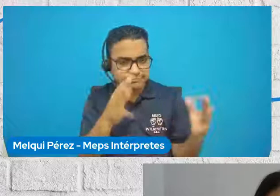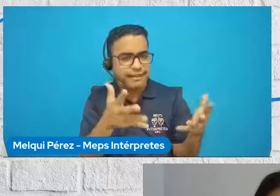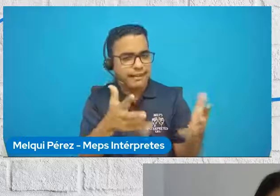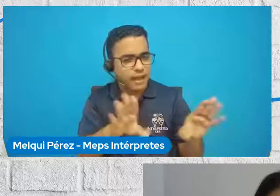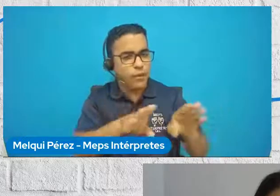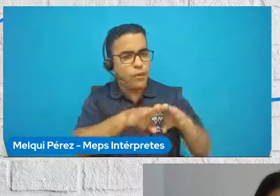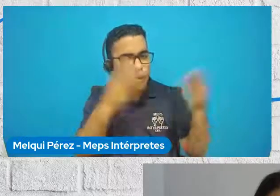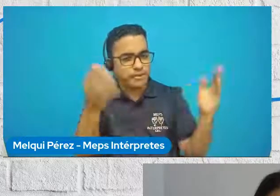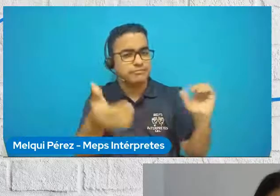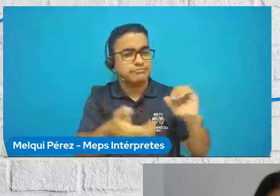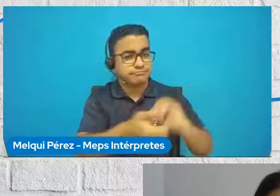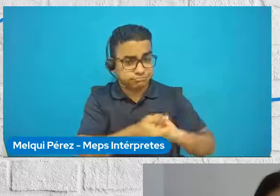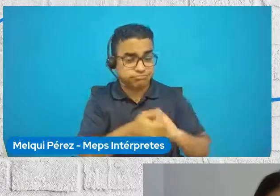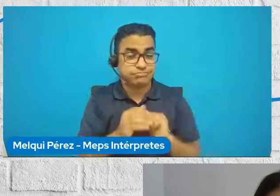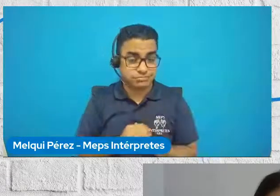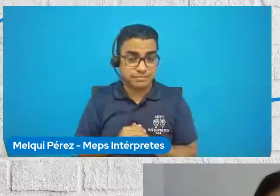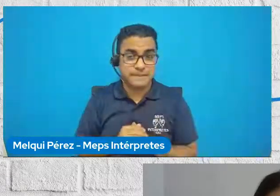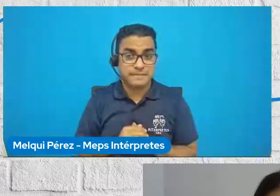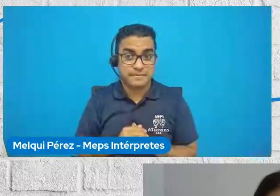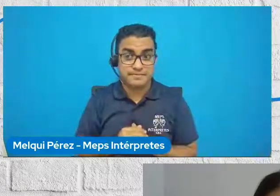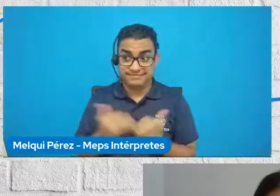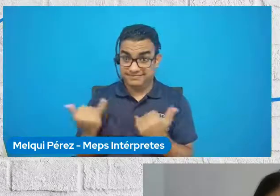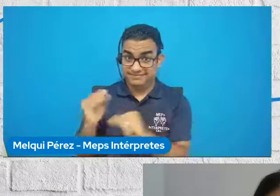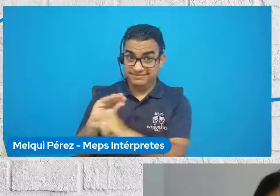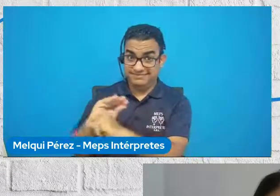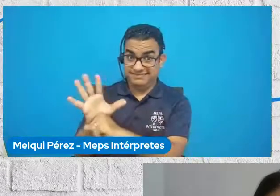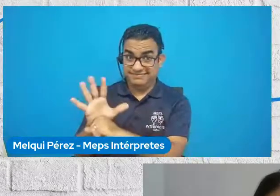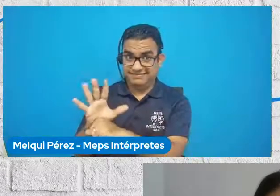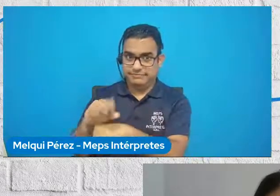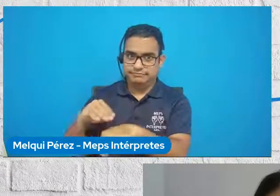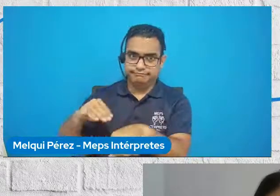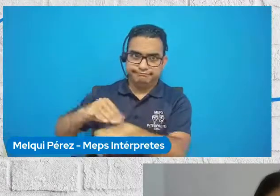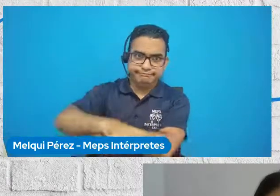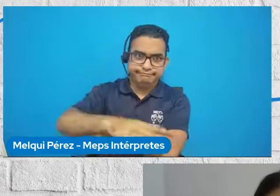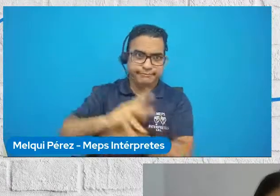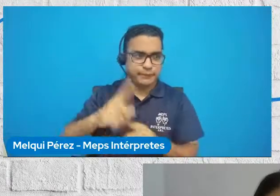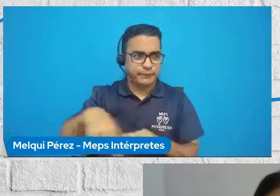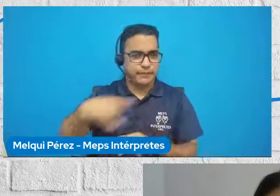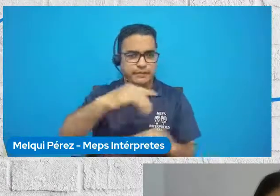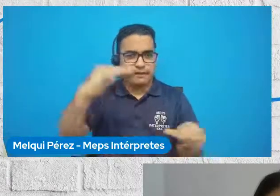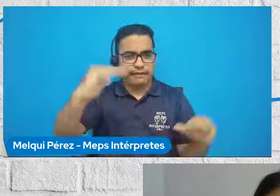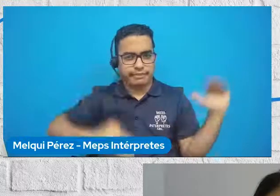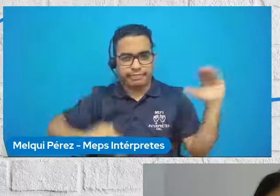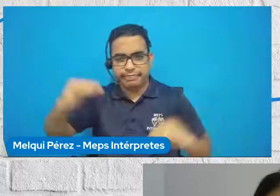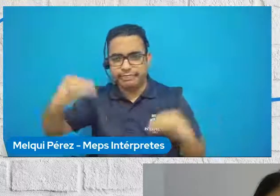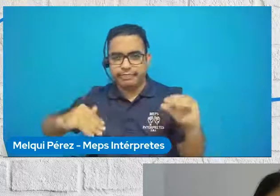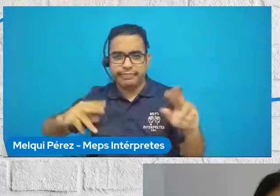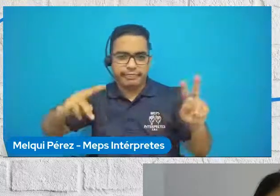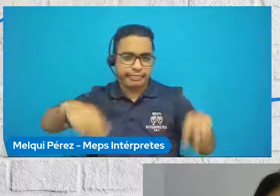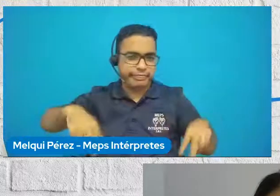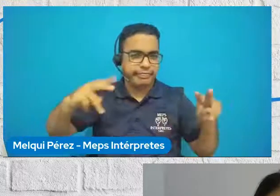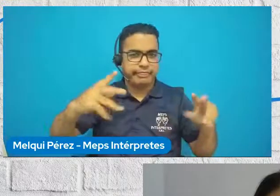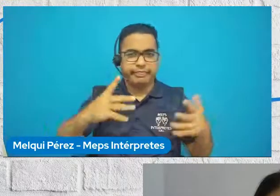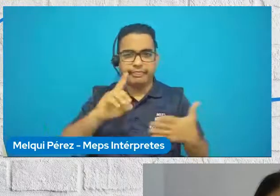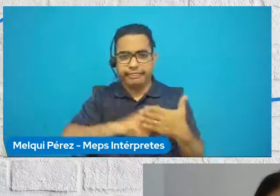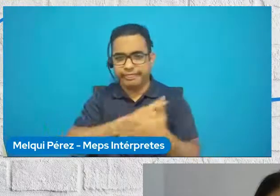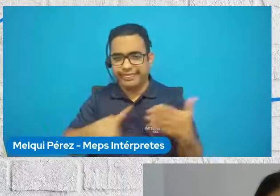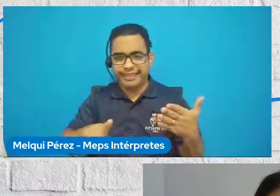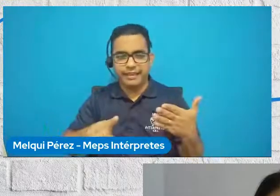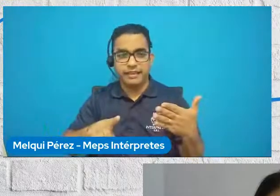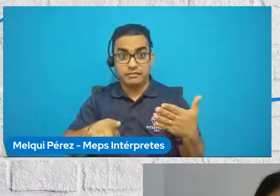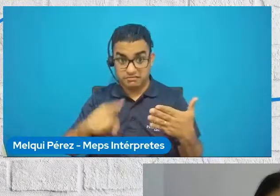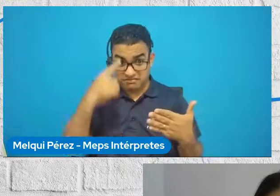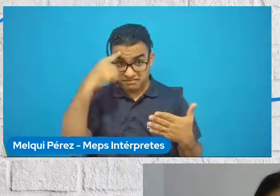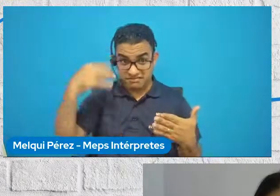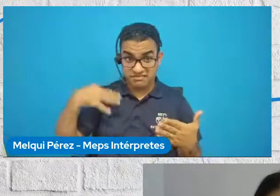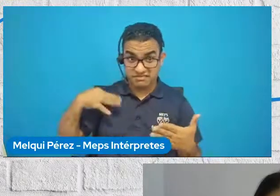vinculándolo también a esta pandemia de la desigualdad, ¿por qué el voluntariado sería una solución para reducir